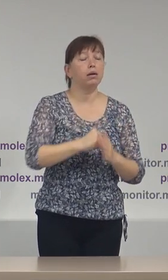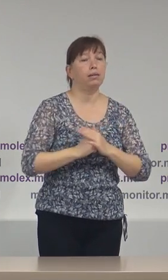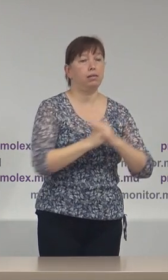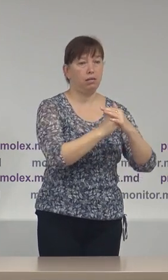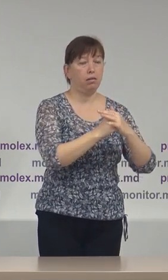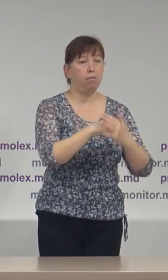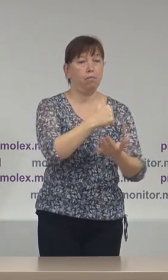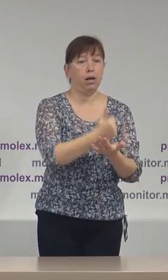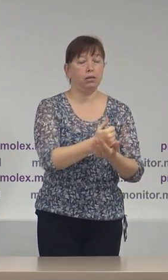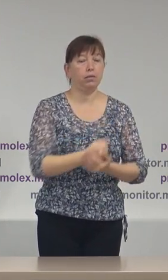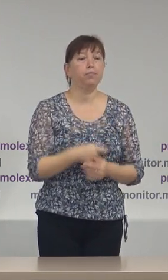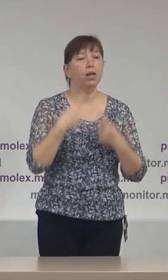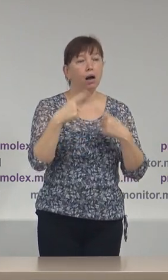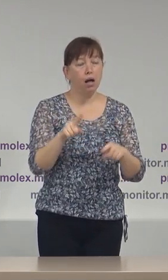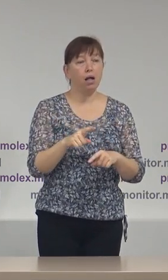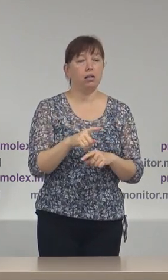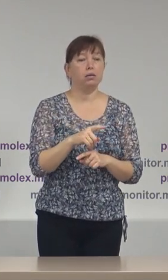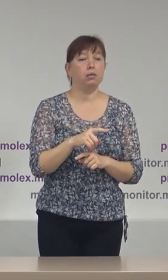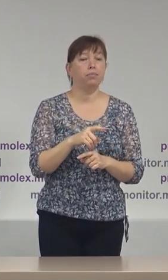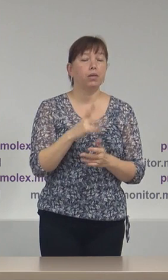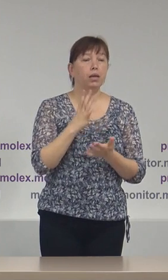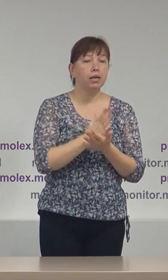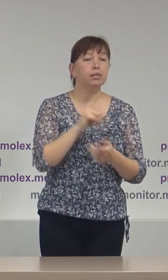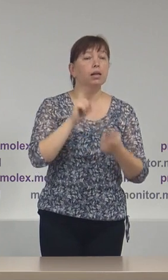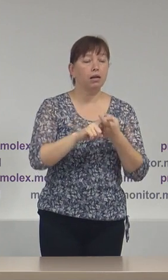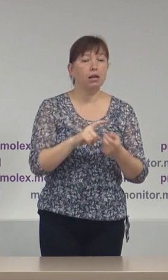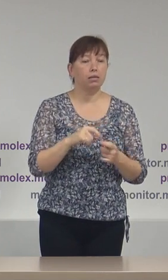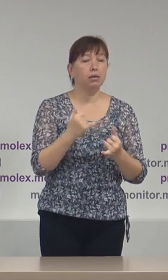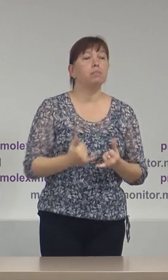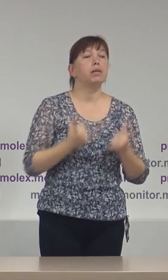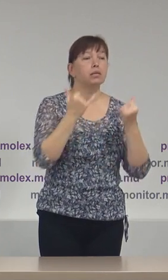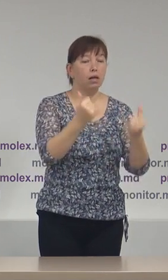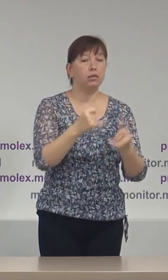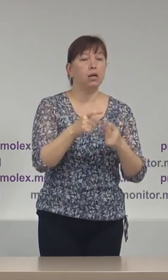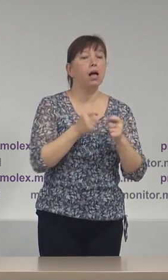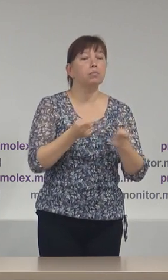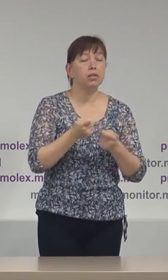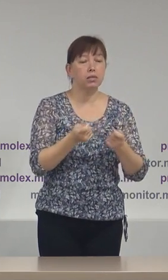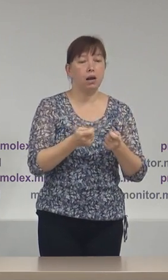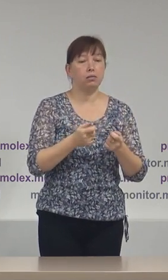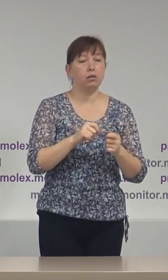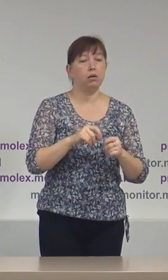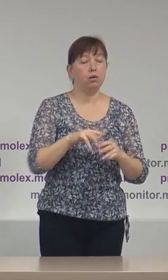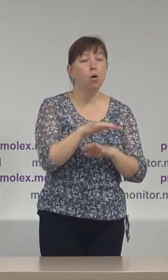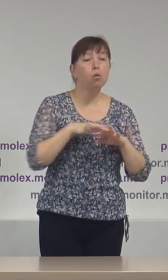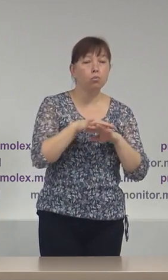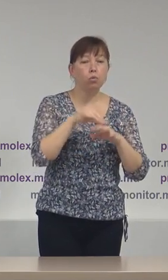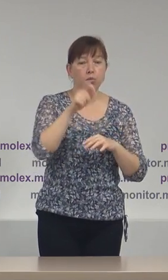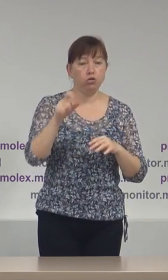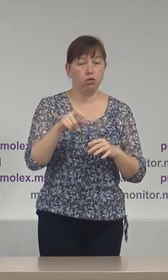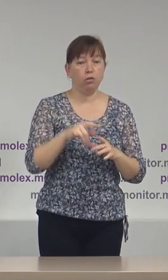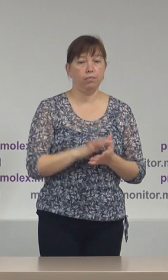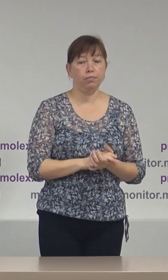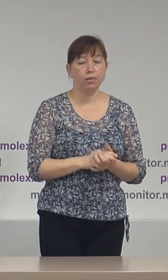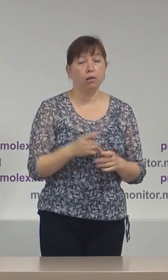Alte aspecte se referă la prestația administrației publice locale. Aici vrem să atragem atenția la